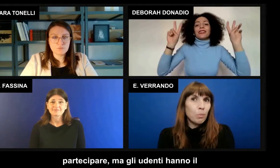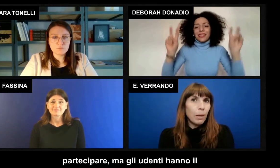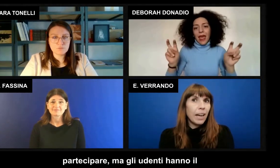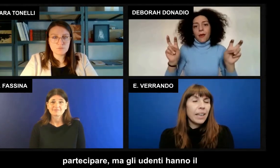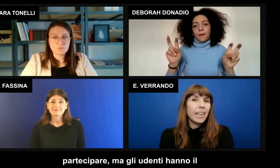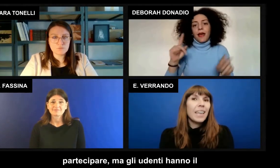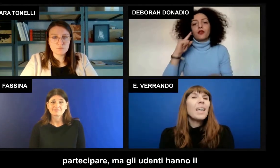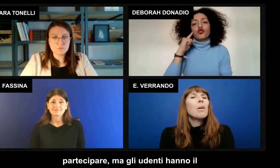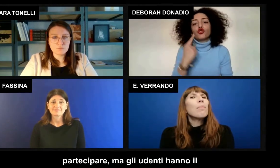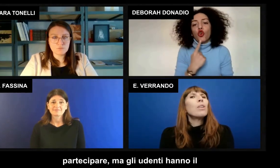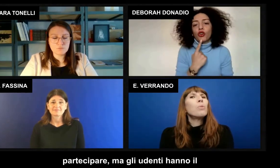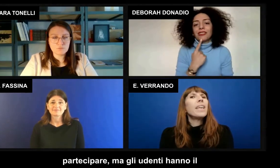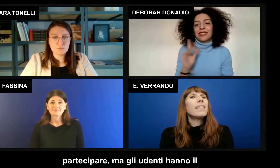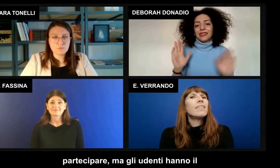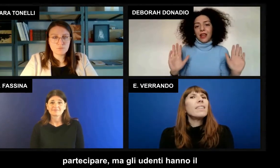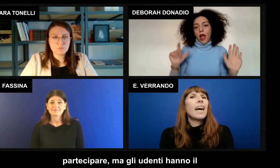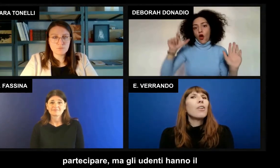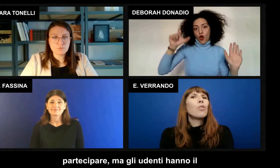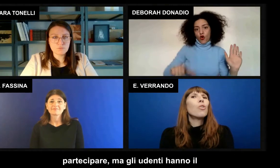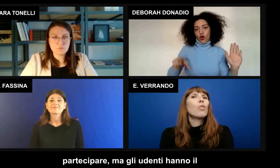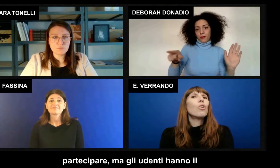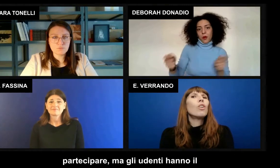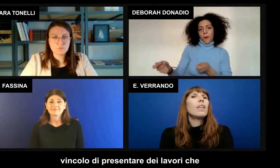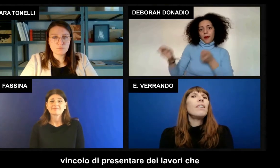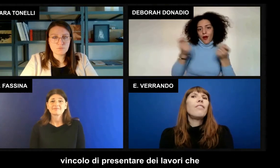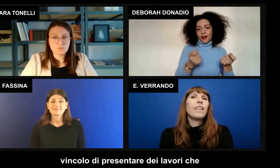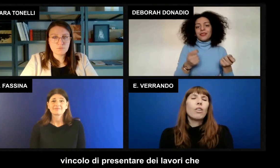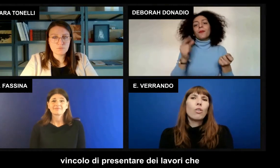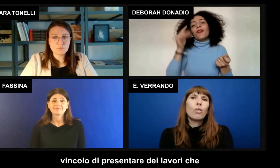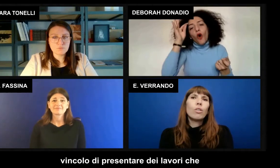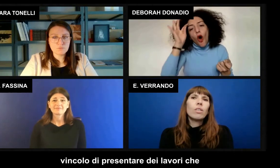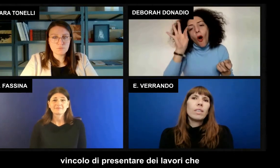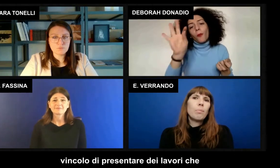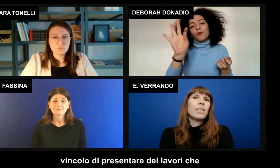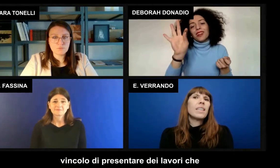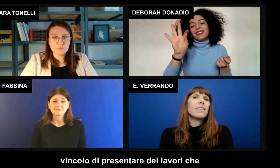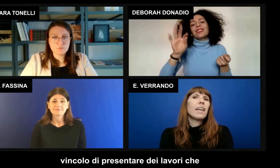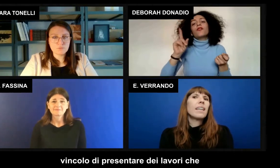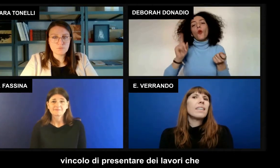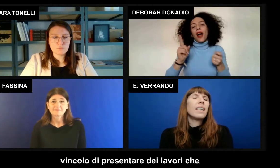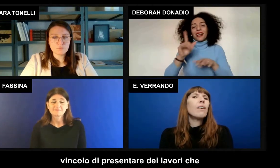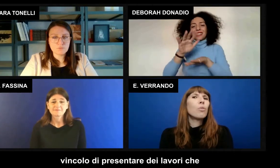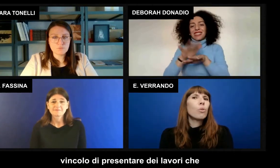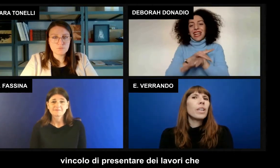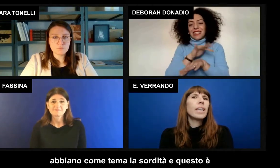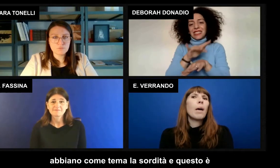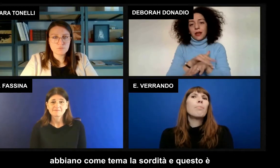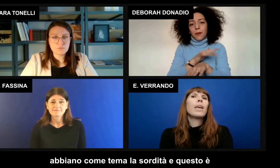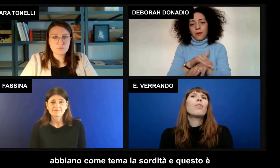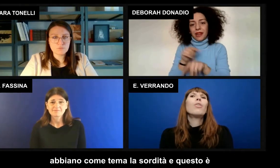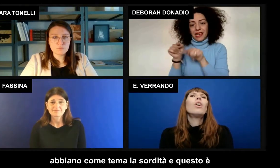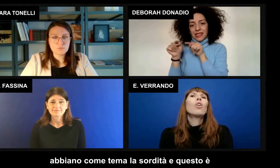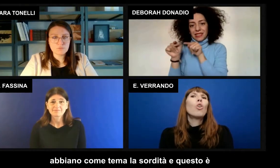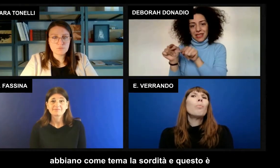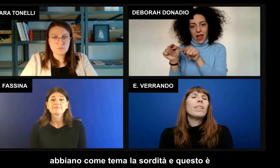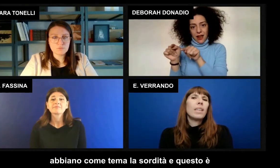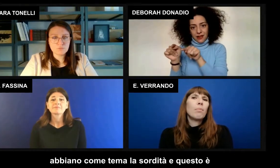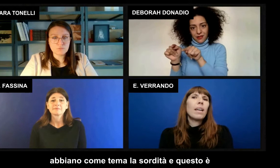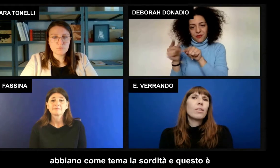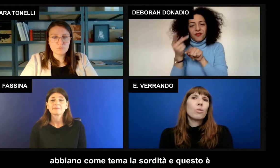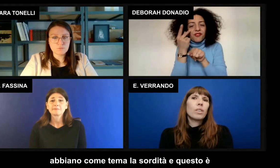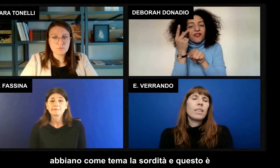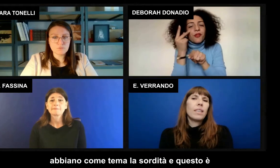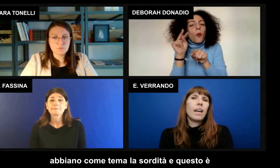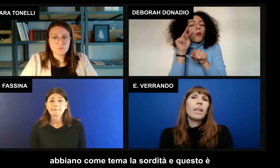partecipare. Ma gli udenti hanno il vincolo di presentare dei lavori che abbiano come